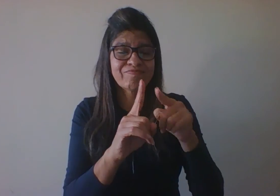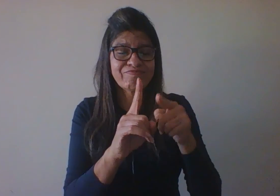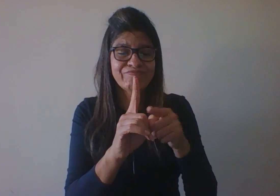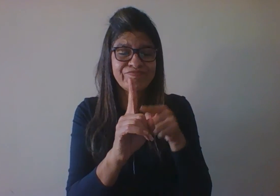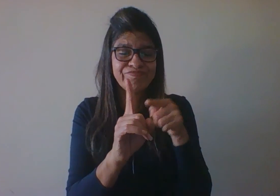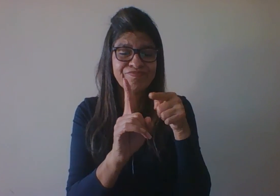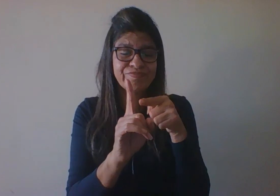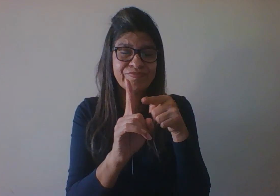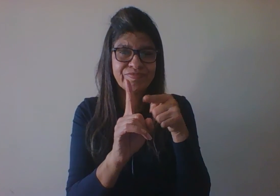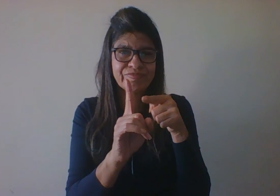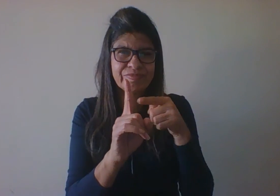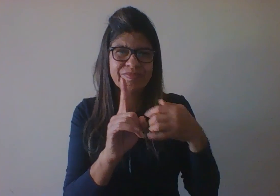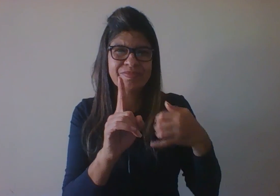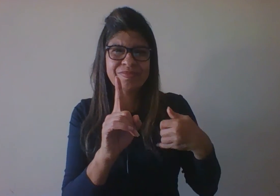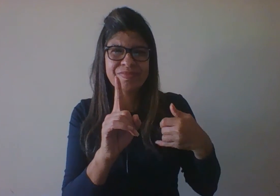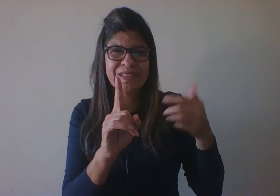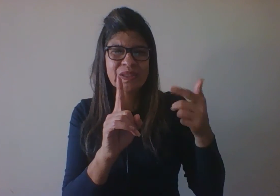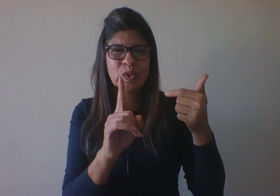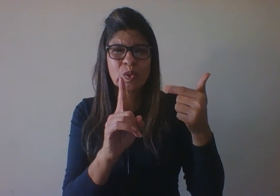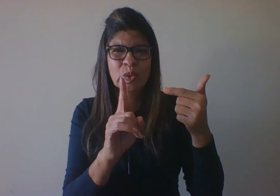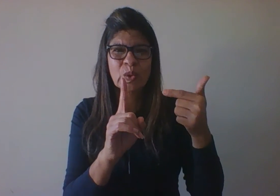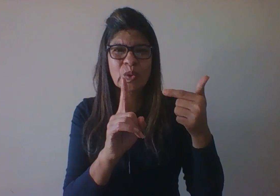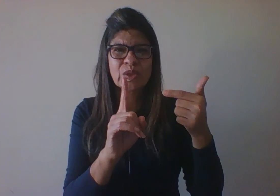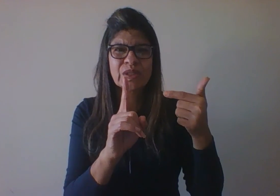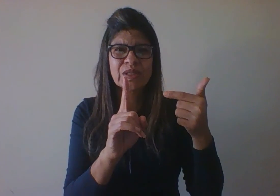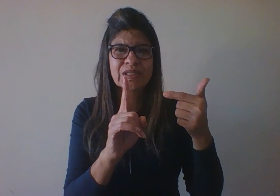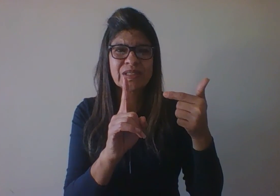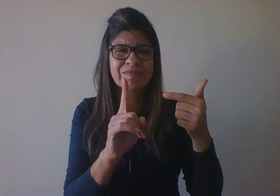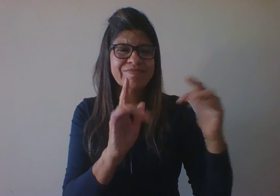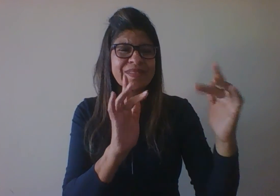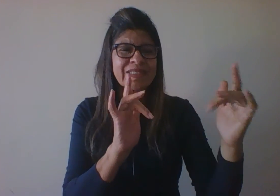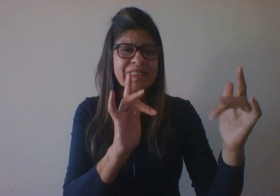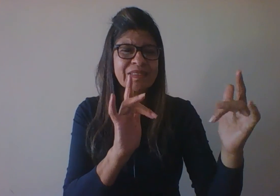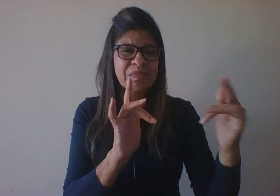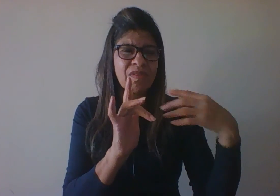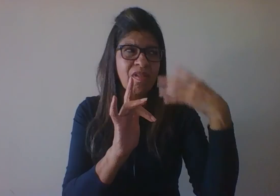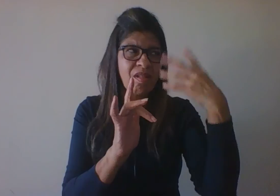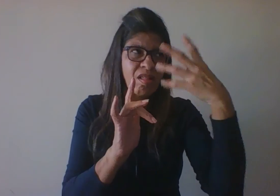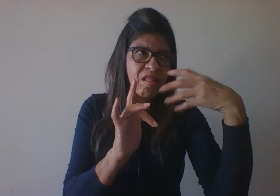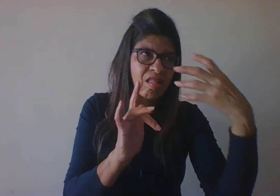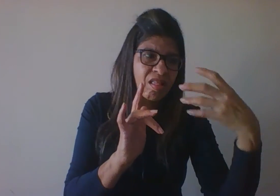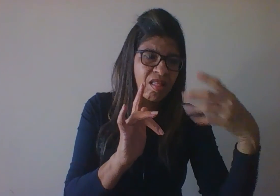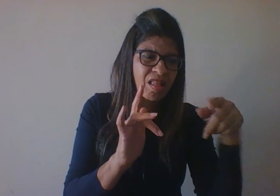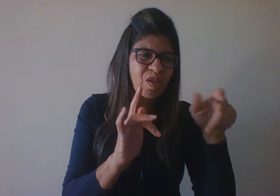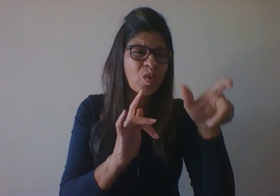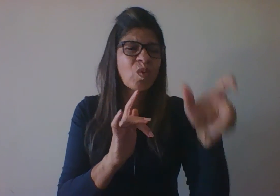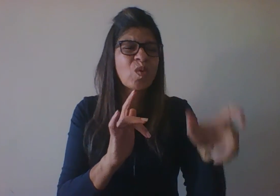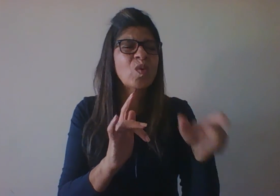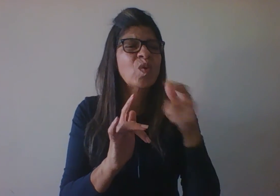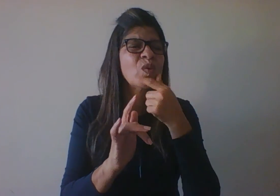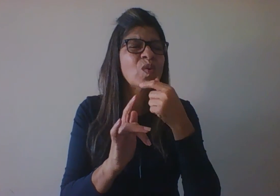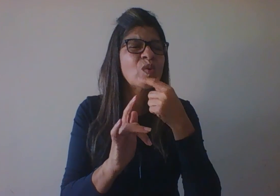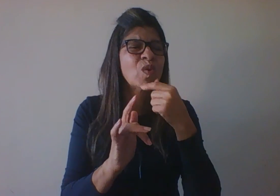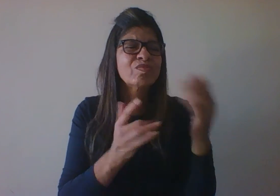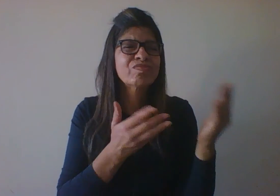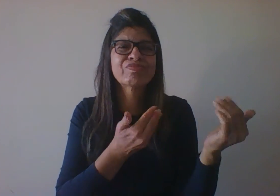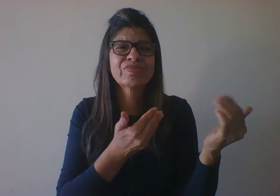menina de 12 anos que se enamorou por um rapaz usuário de crack de 15 anos,